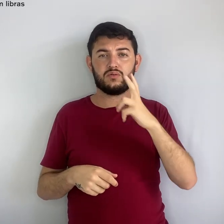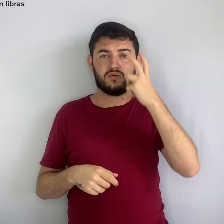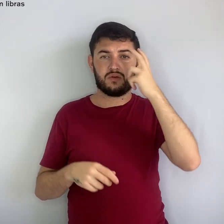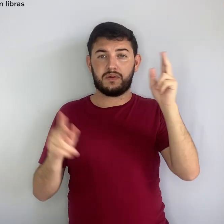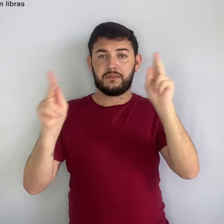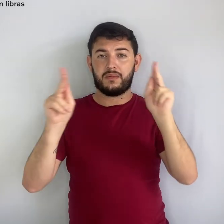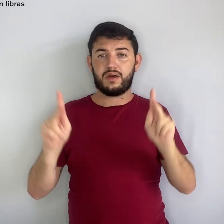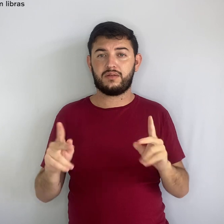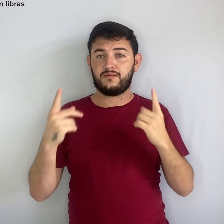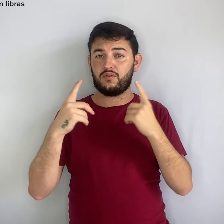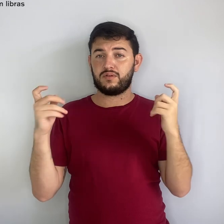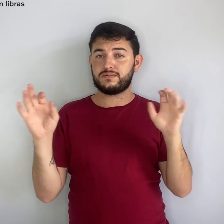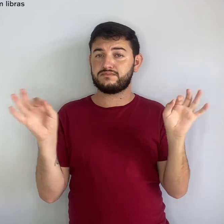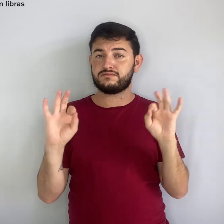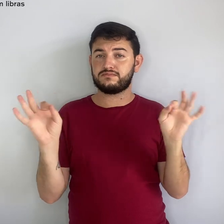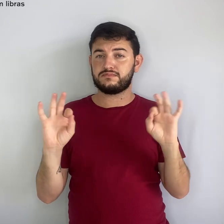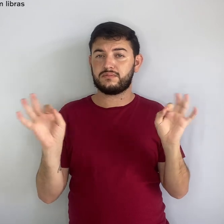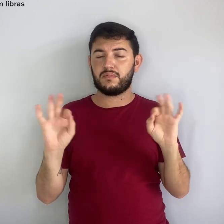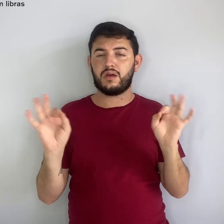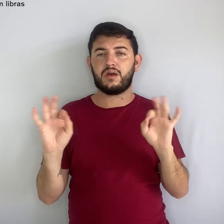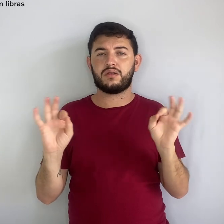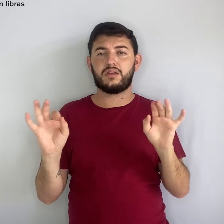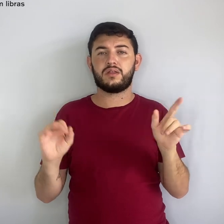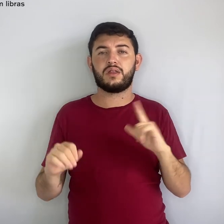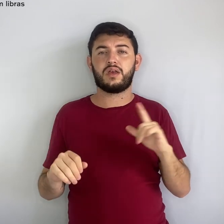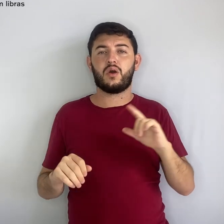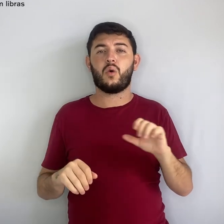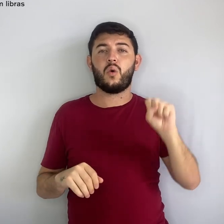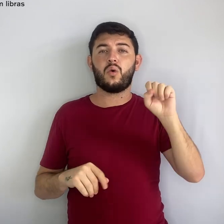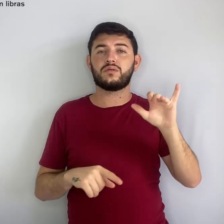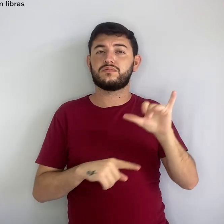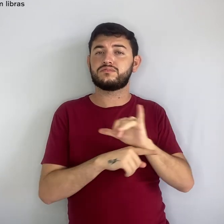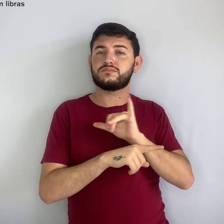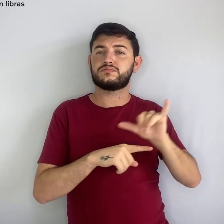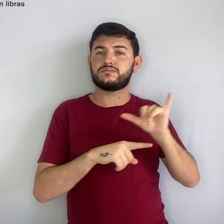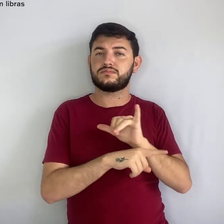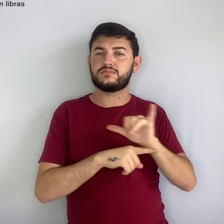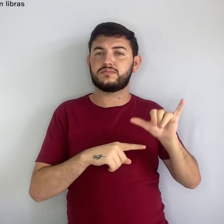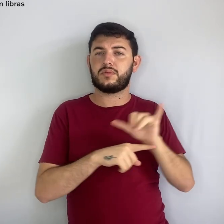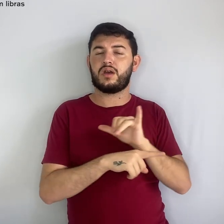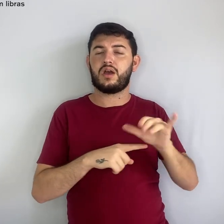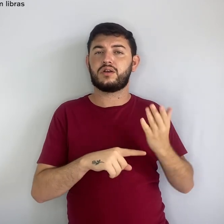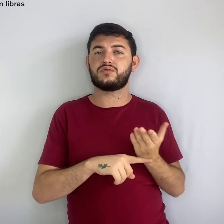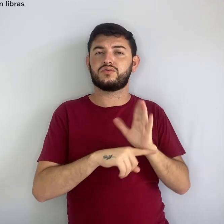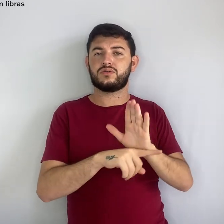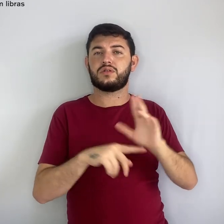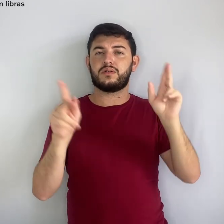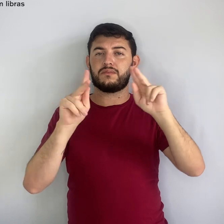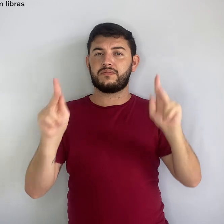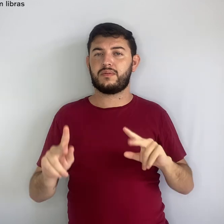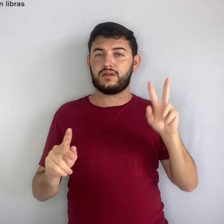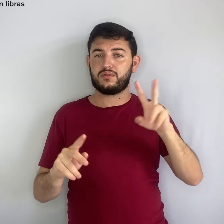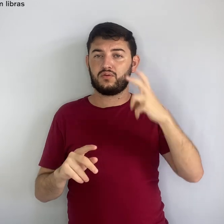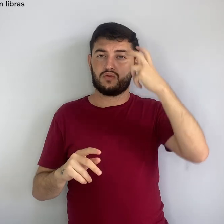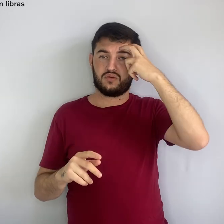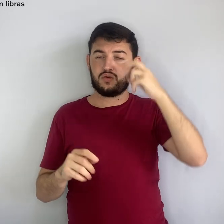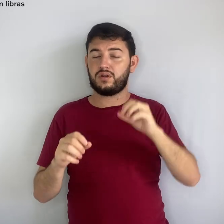traz oito pilares para a promoção da cultura da paz definidos pela Organização das Nações